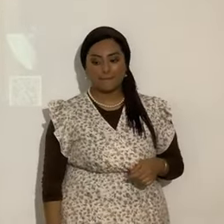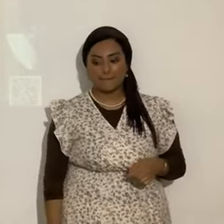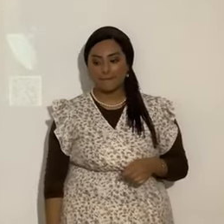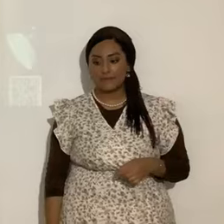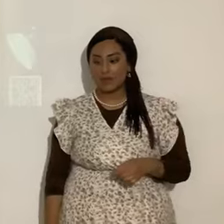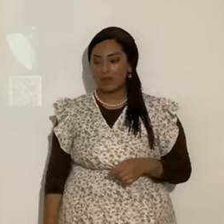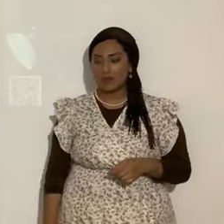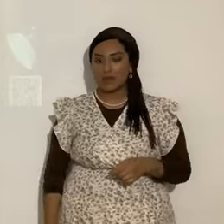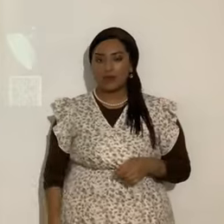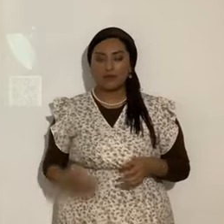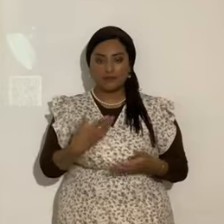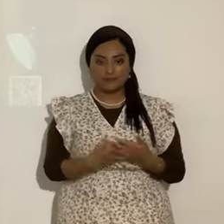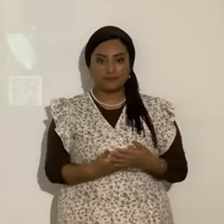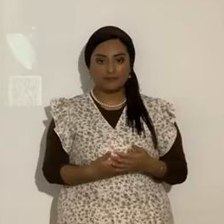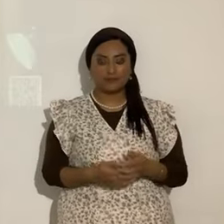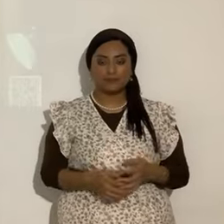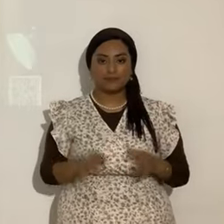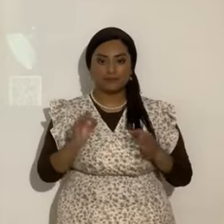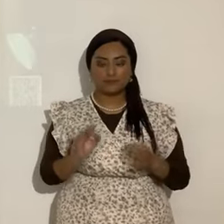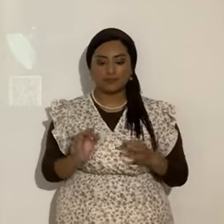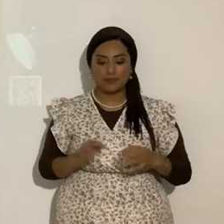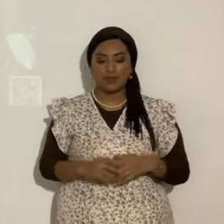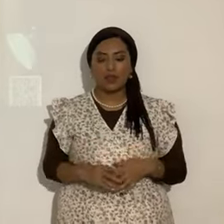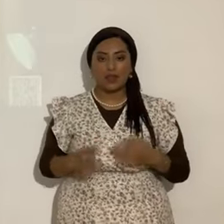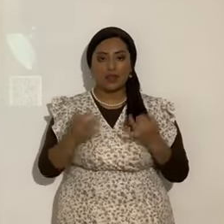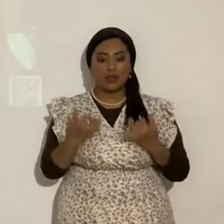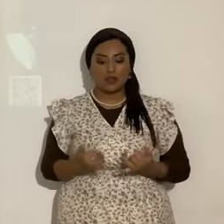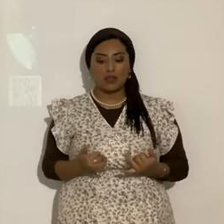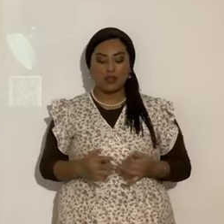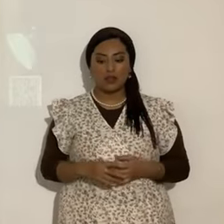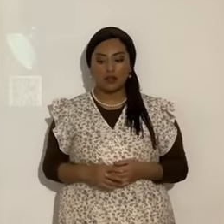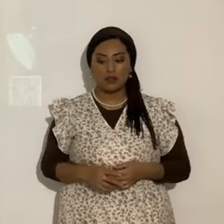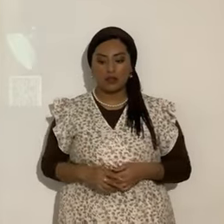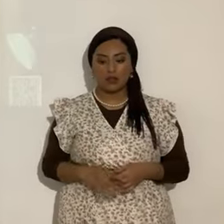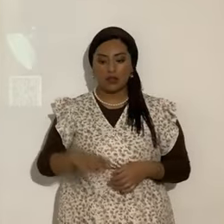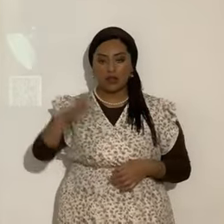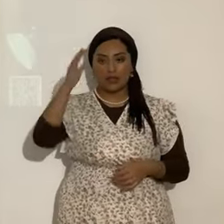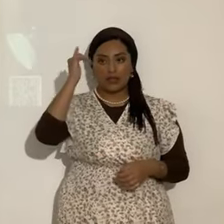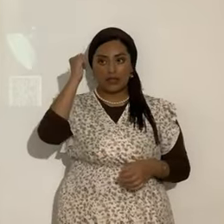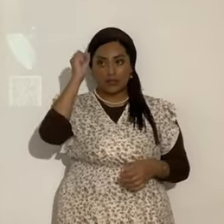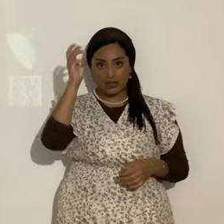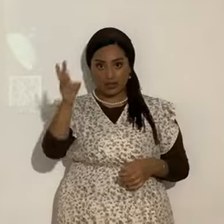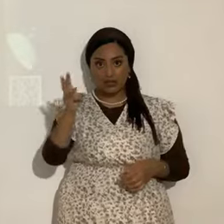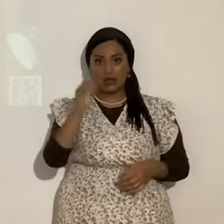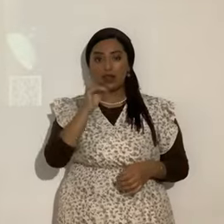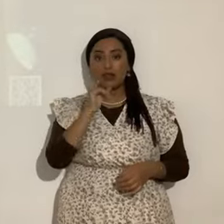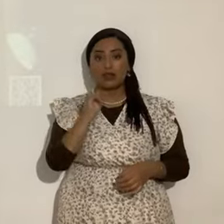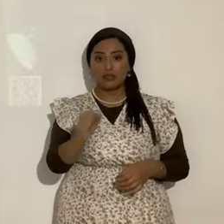Muy bien. Perfecto. Ahora. Yashua es el verdadero hijo.